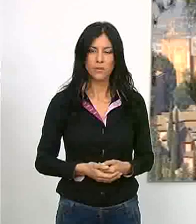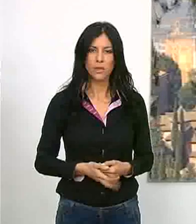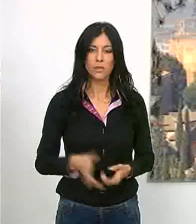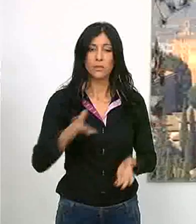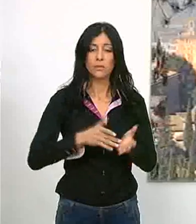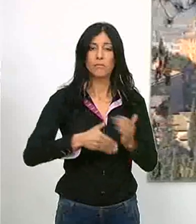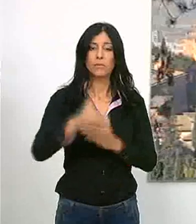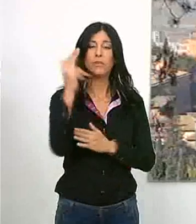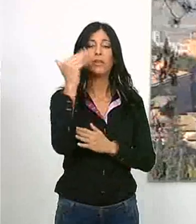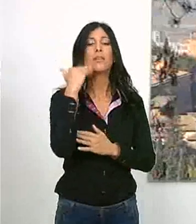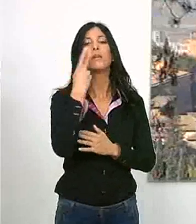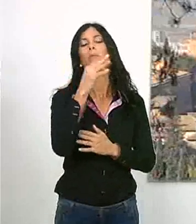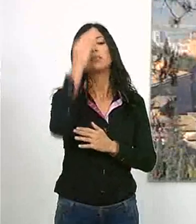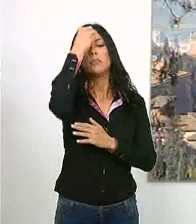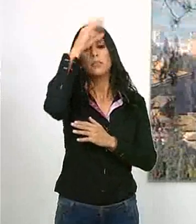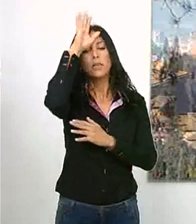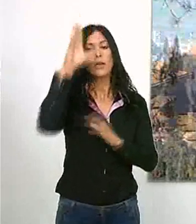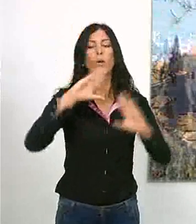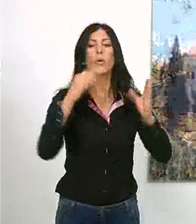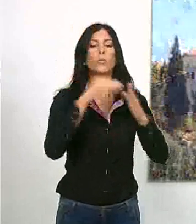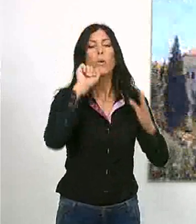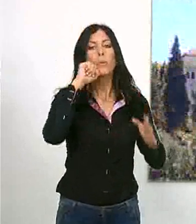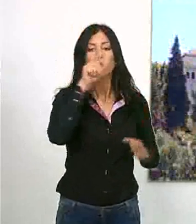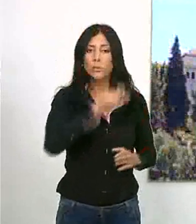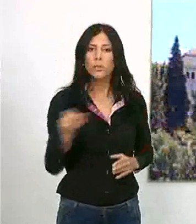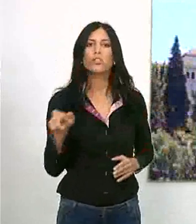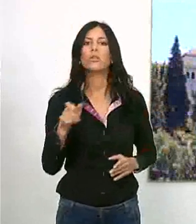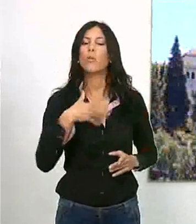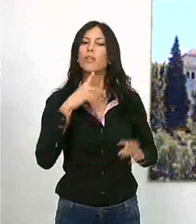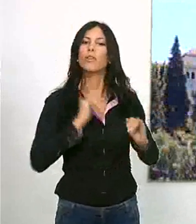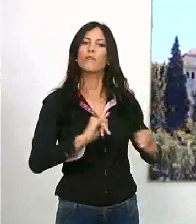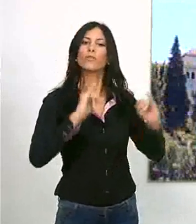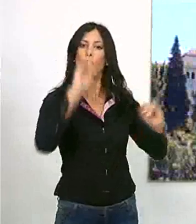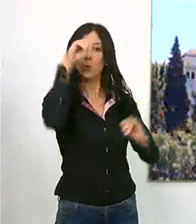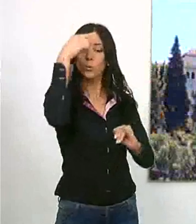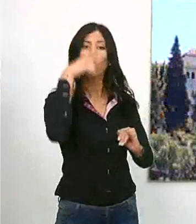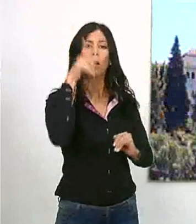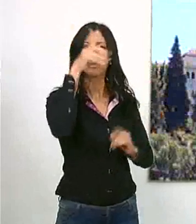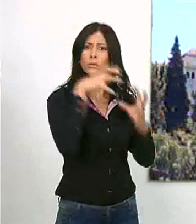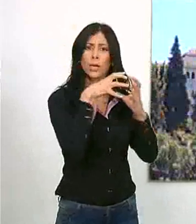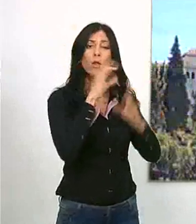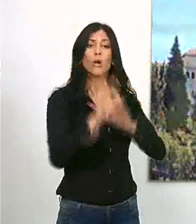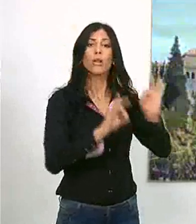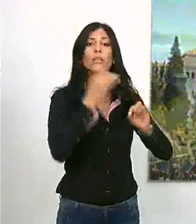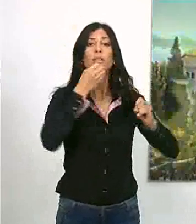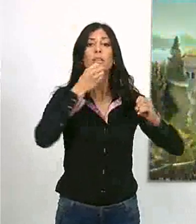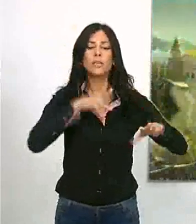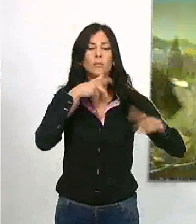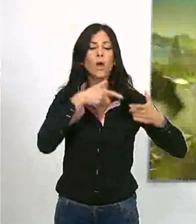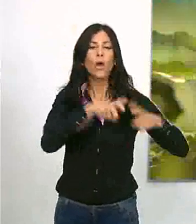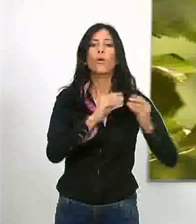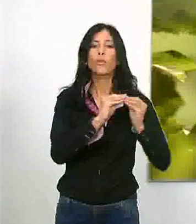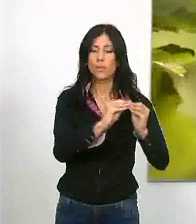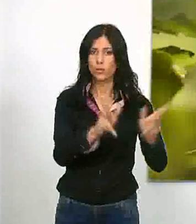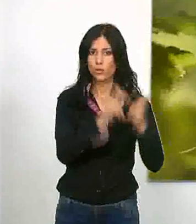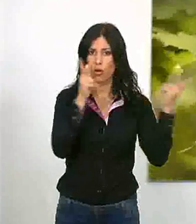Este viernes, día 20 de enero, un grupo de motrileños van a disfrutar de un viaje cultural a Granada organizado por la